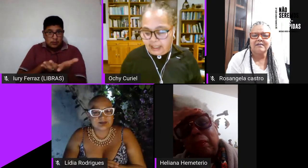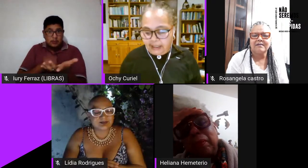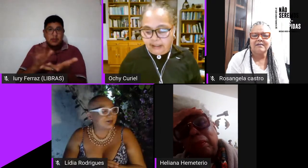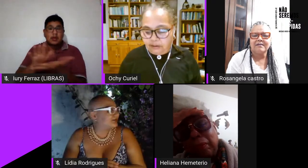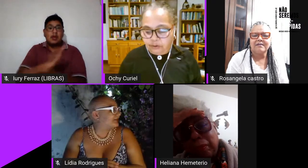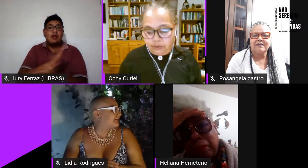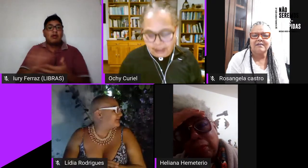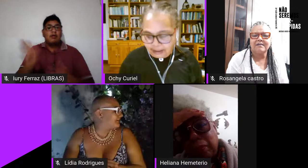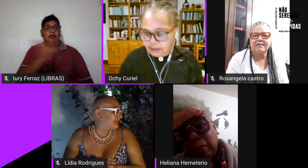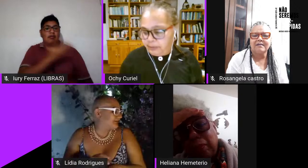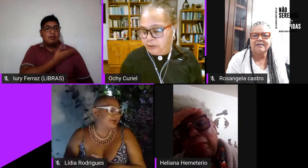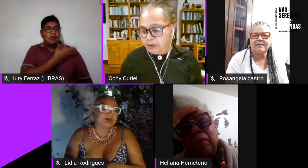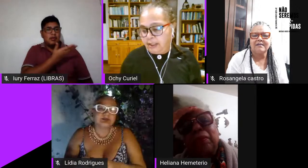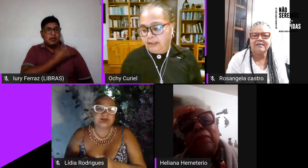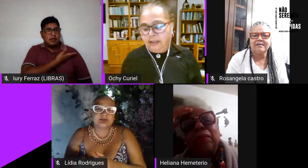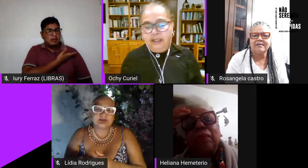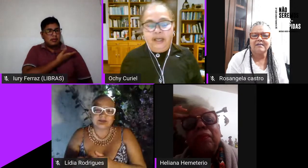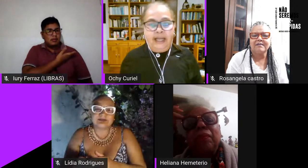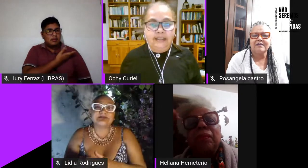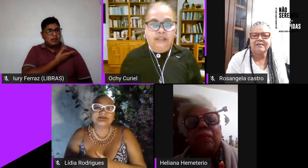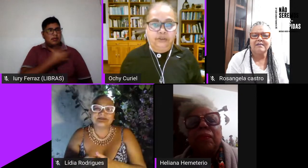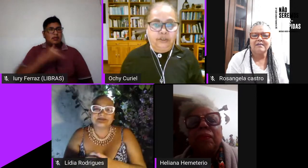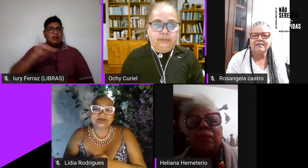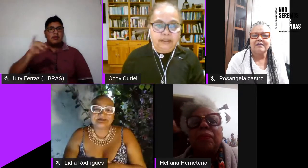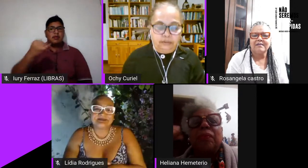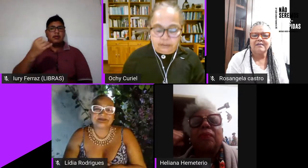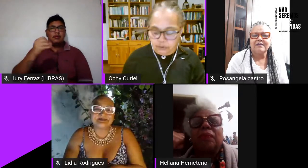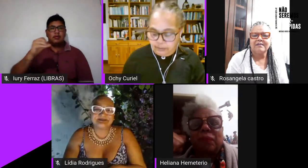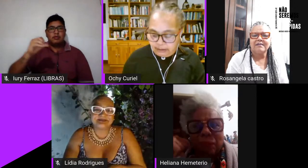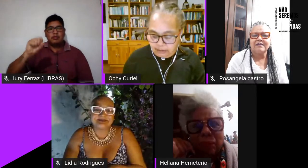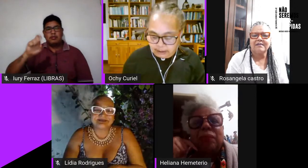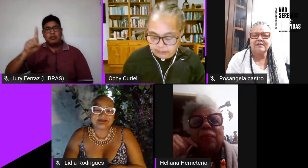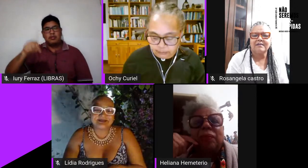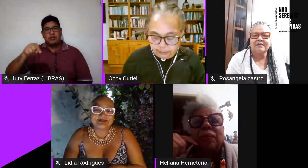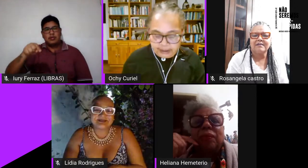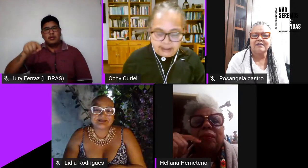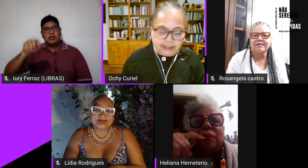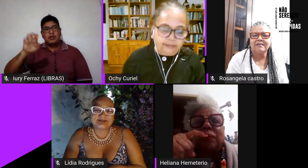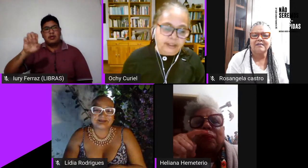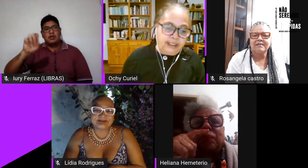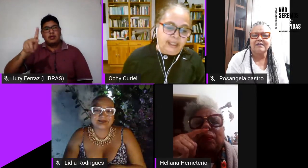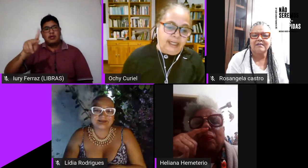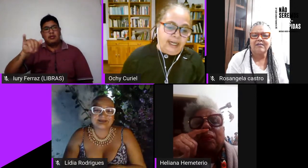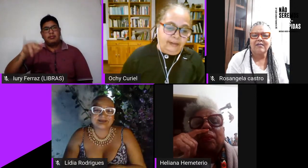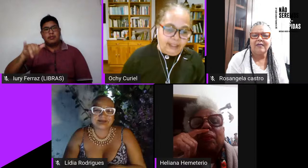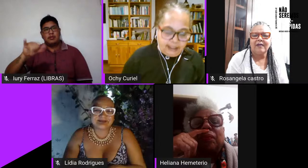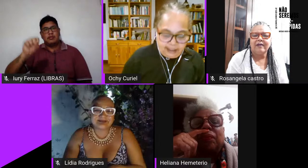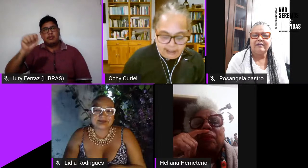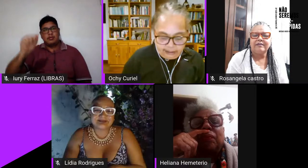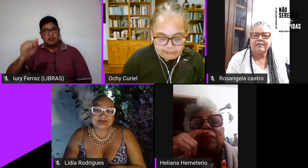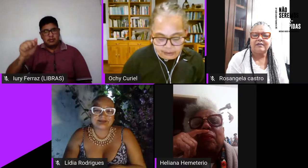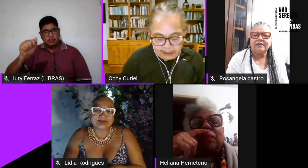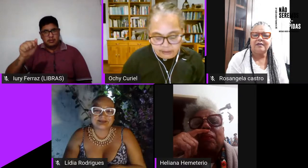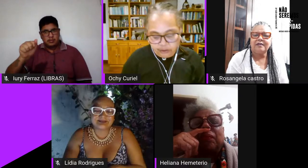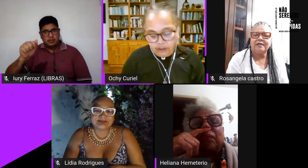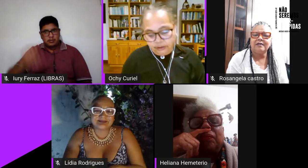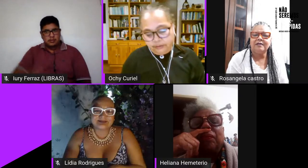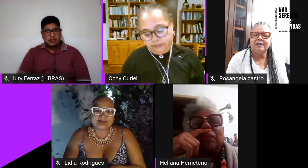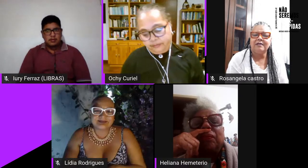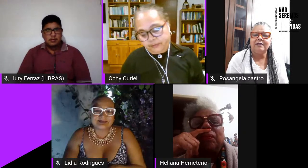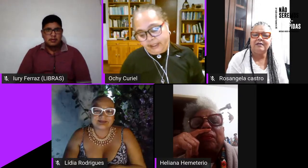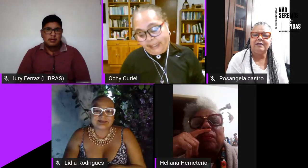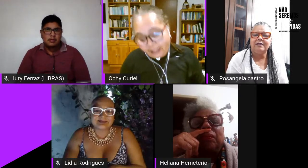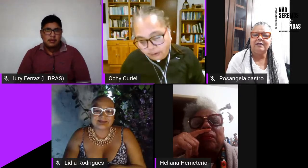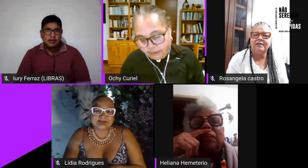companheiras que estão escrevendo Judetis Espinosa escrevendo também sobre o movimento lésbico-feminista a ver eu